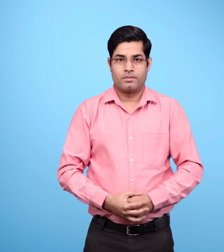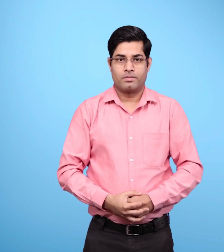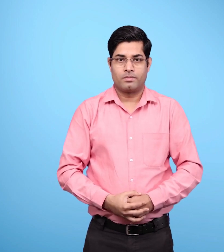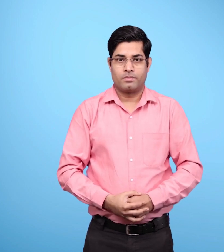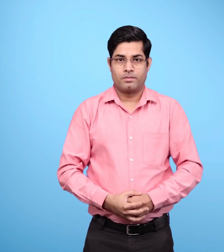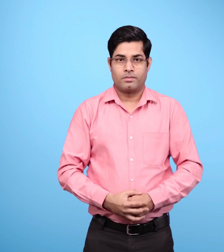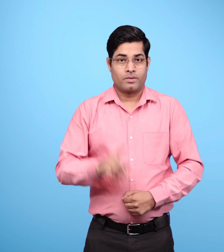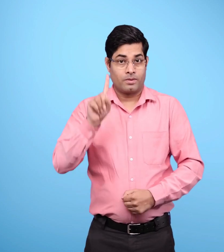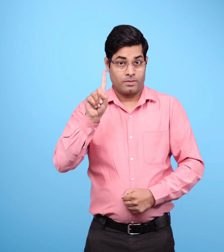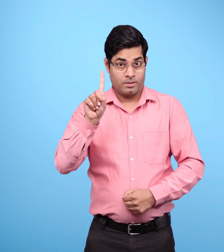पहला